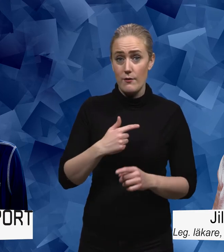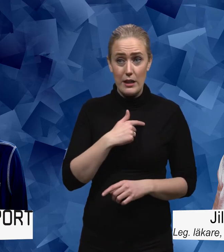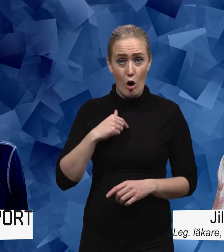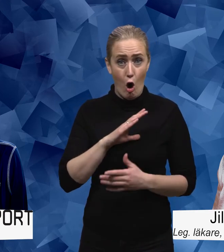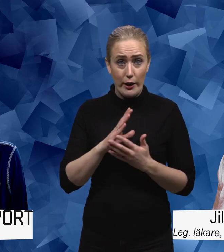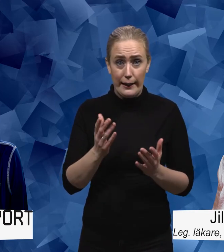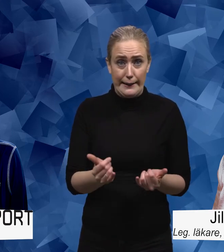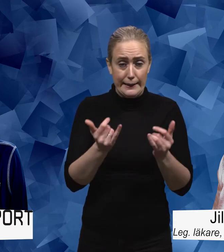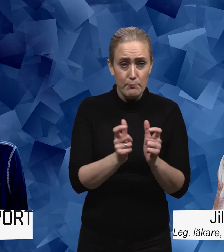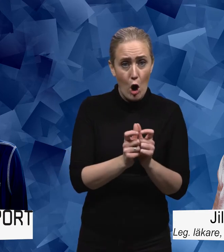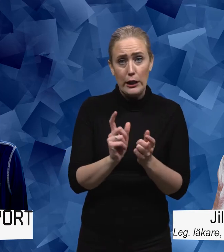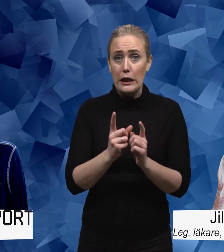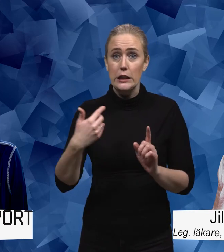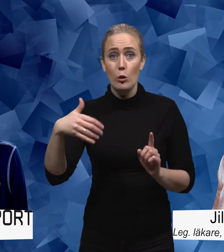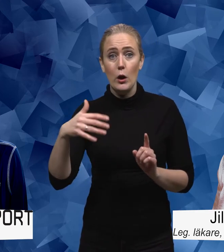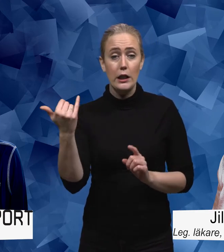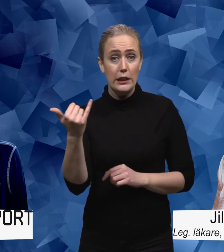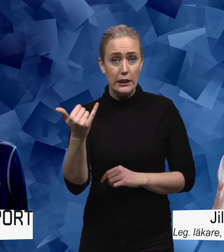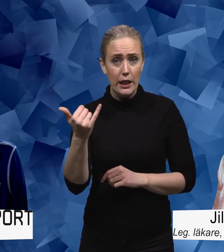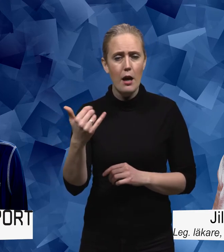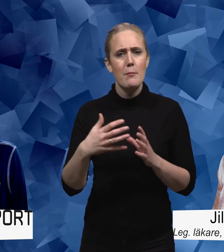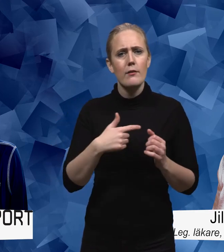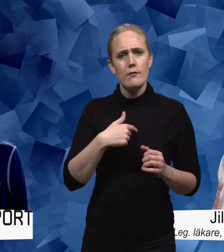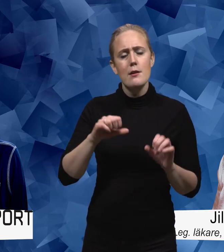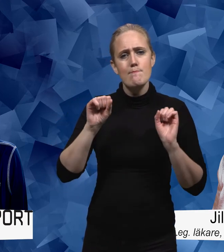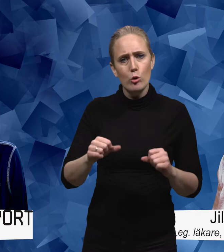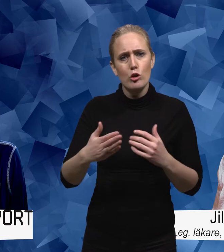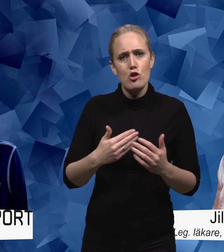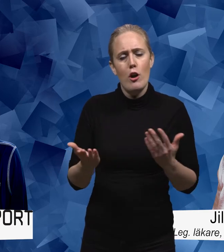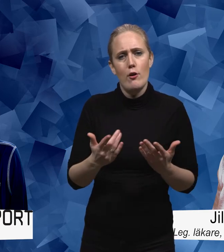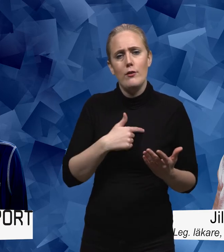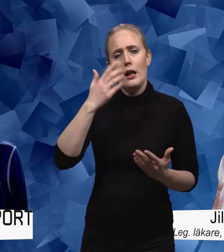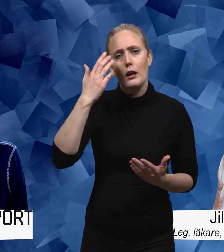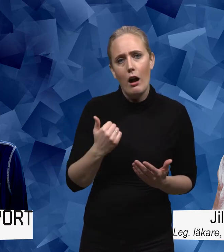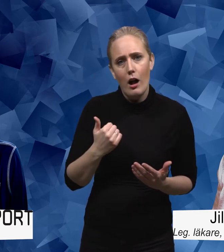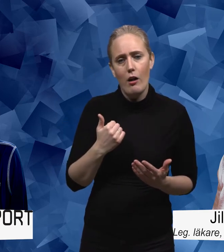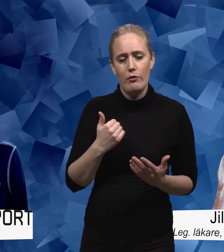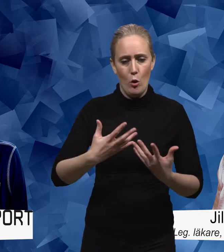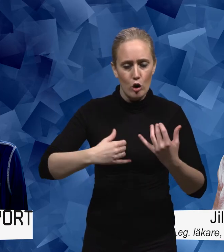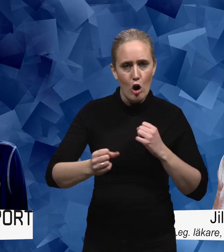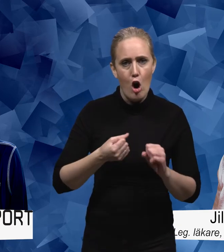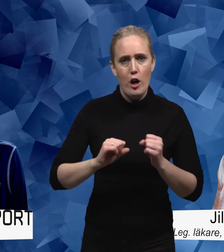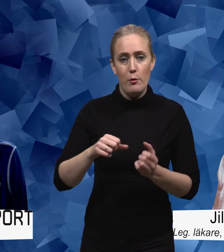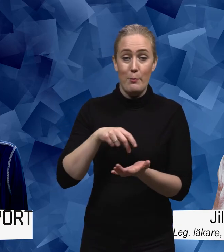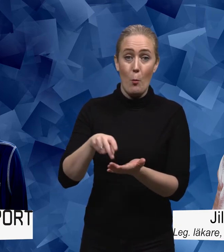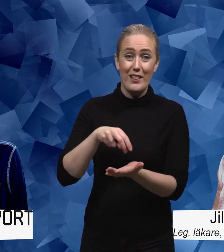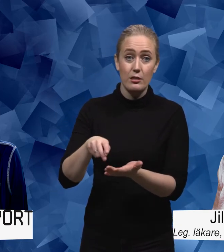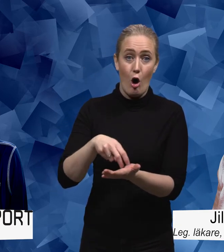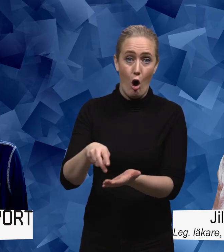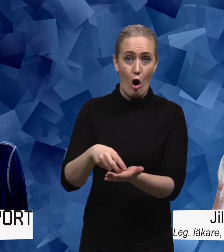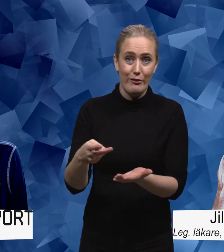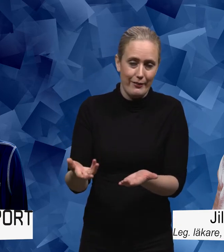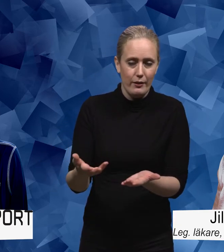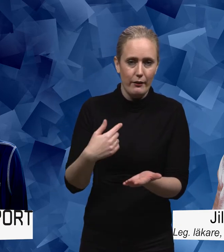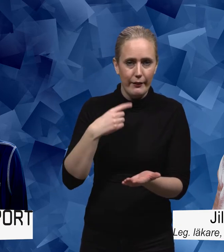kanske inte har ett möte inbokat förrän klockan tio att vi gör det vi kan i frågan om att röra på oss nu säger jag promenad av gammal